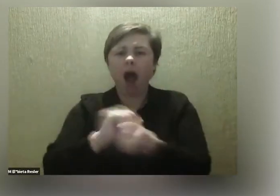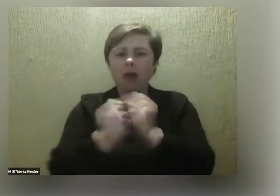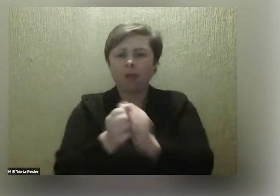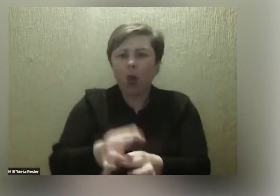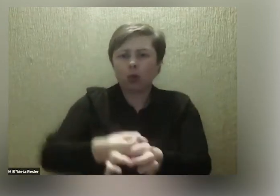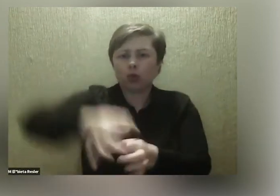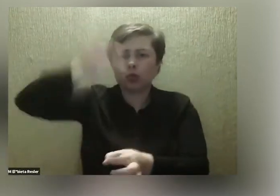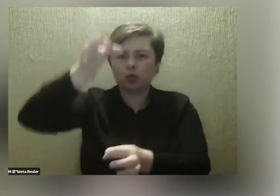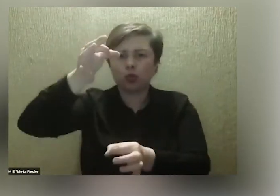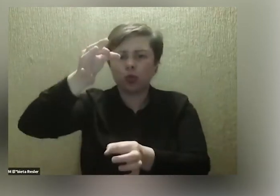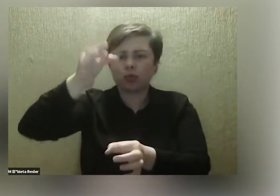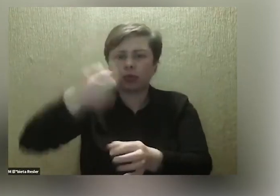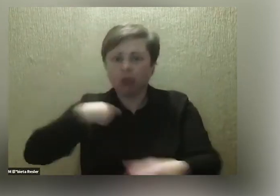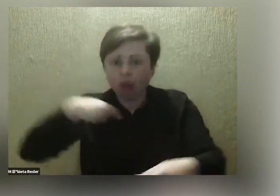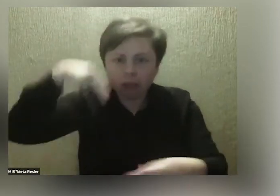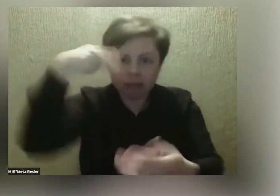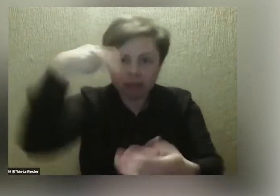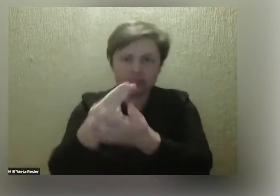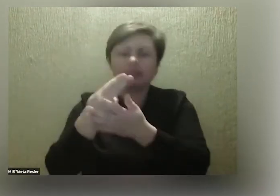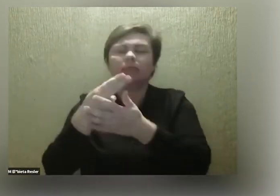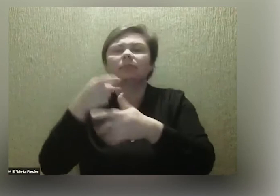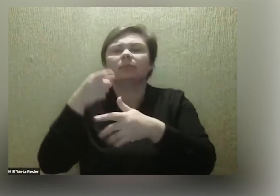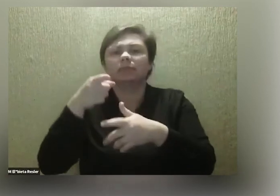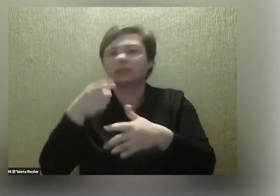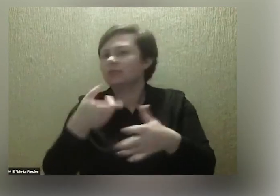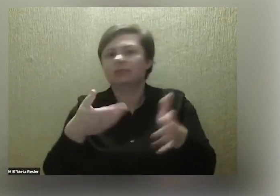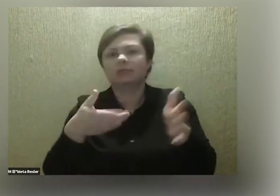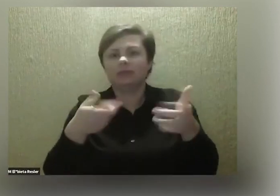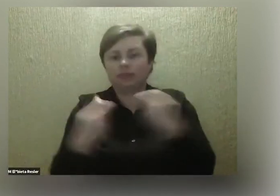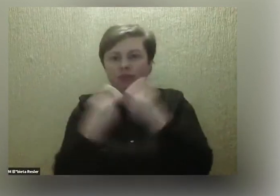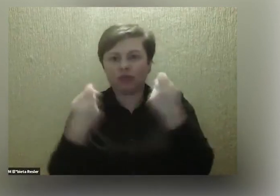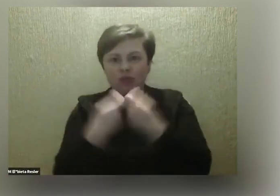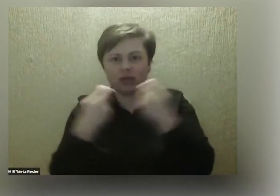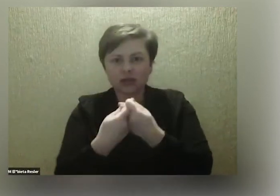Takie niskie słupki są szczególnie wredne, potrafią być.